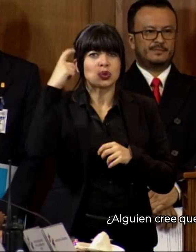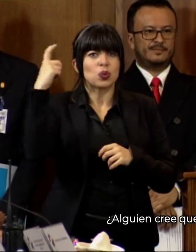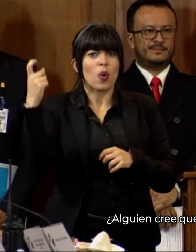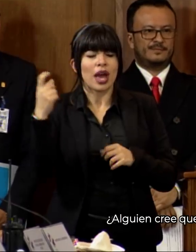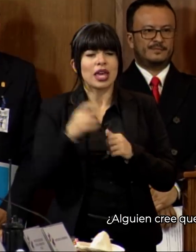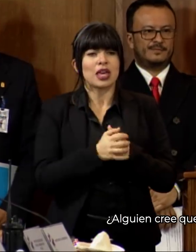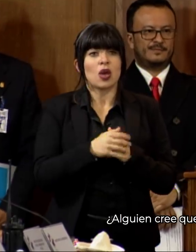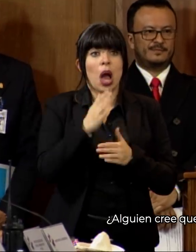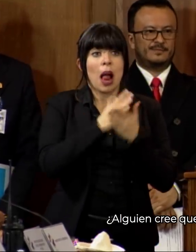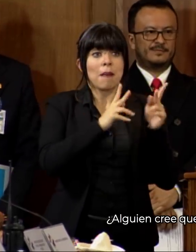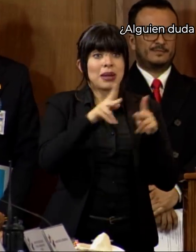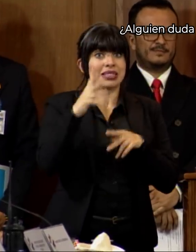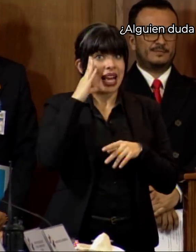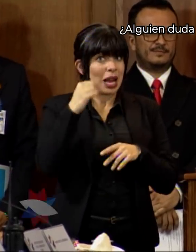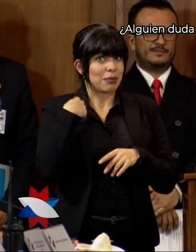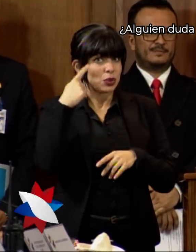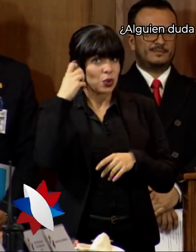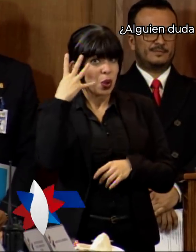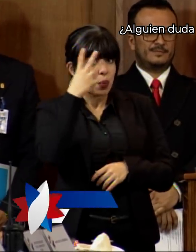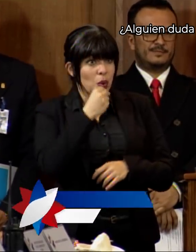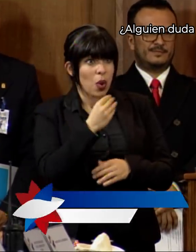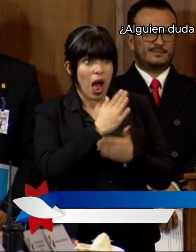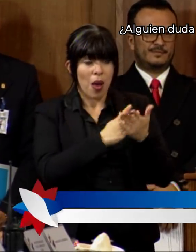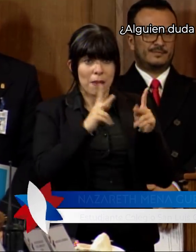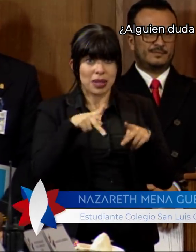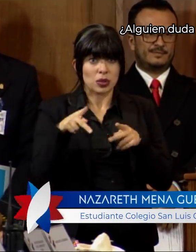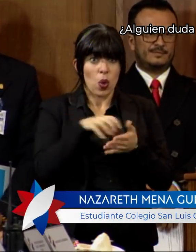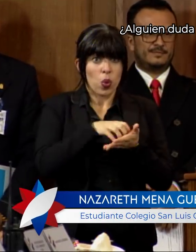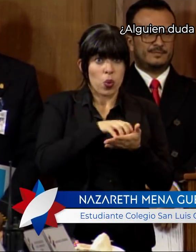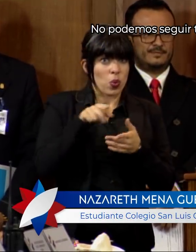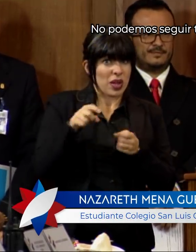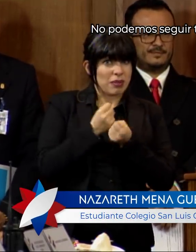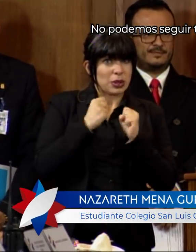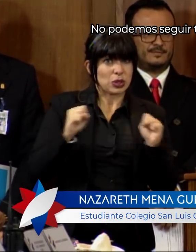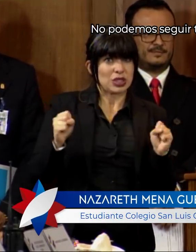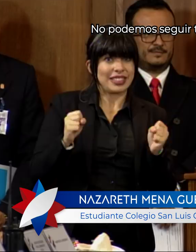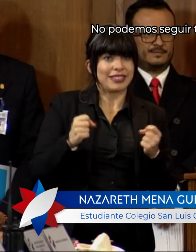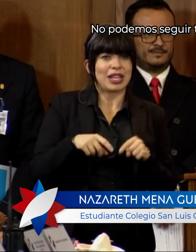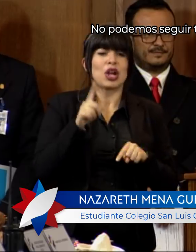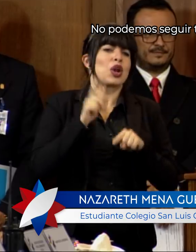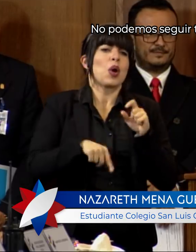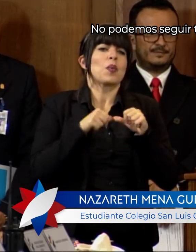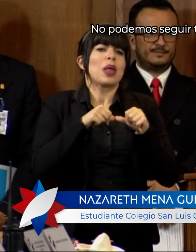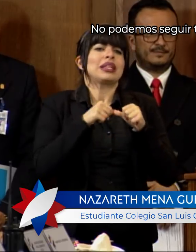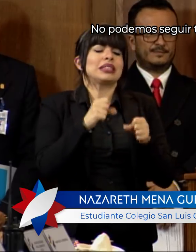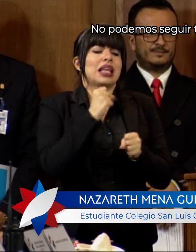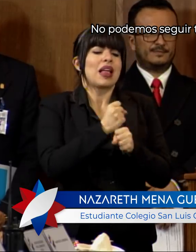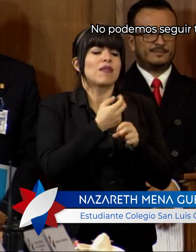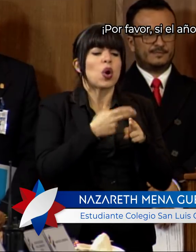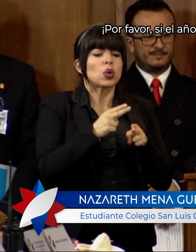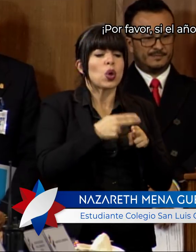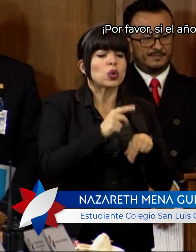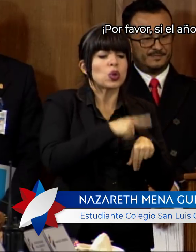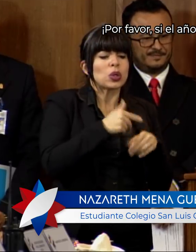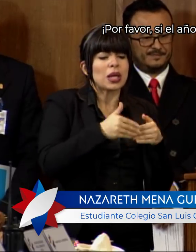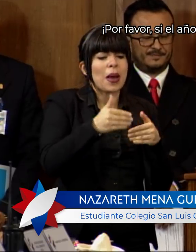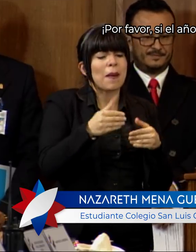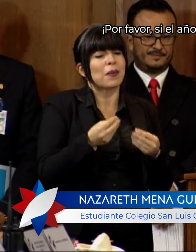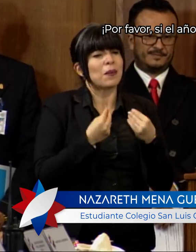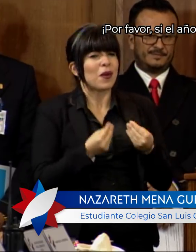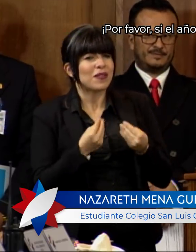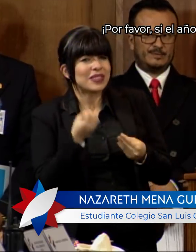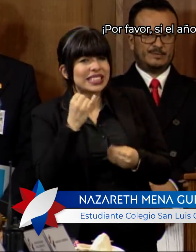¿Alguien cree que mi sueño es bonito? ¿Alguien duda de que es posible? No podemos seguir trabajando a corto plazo. Por favor,